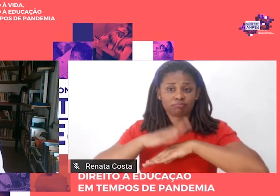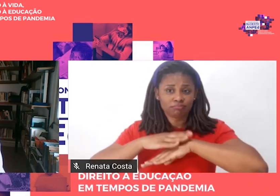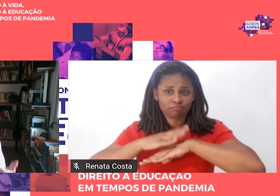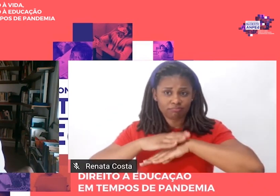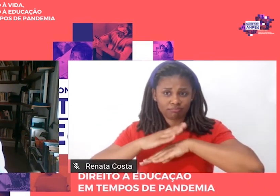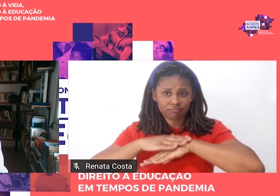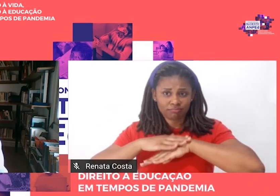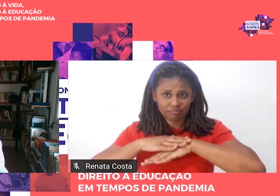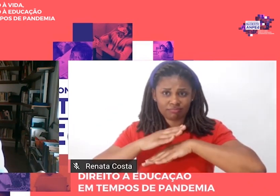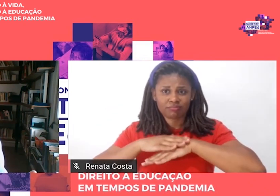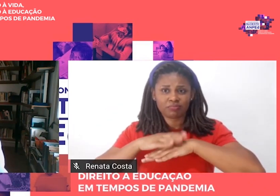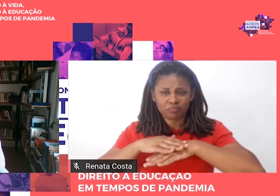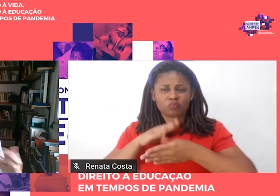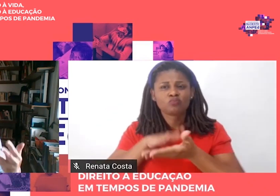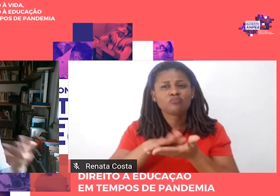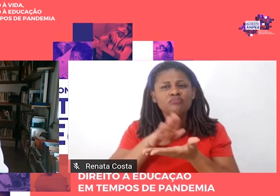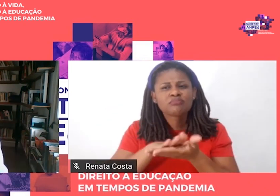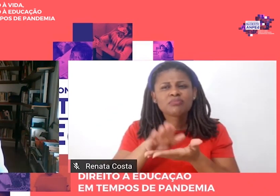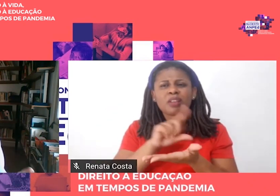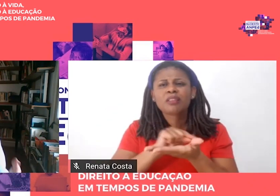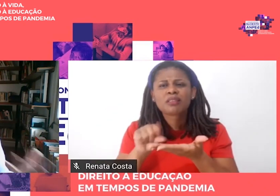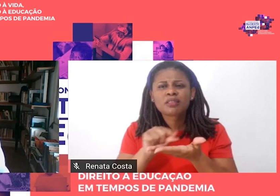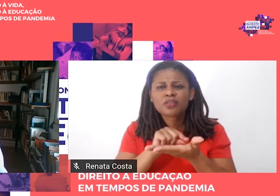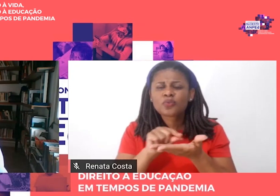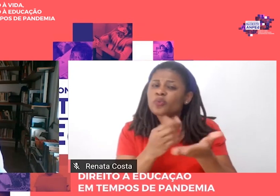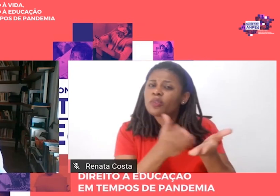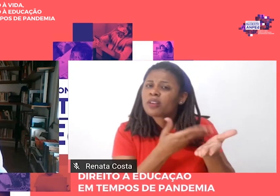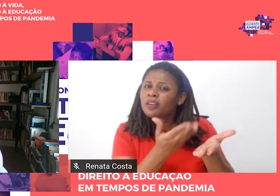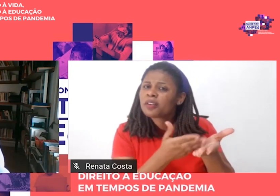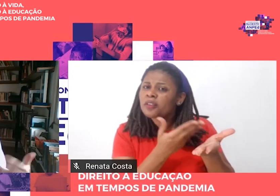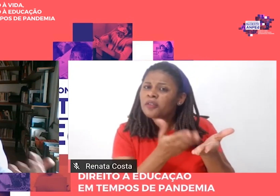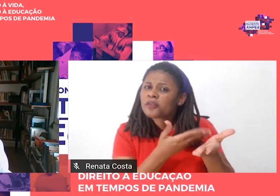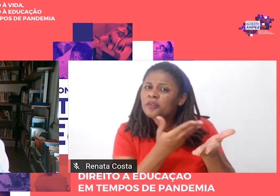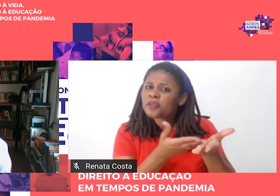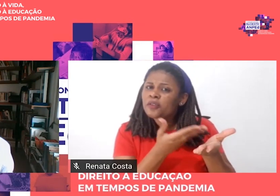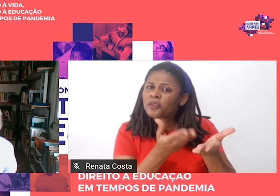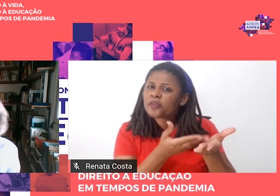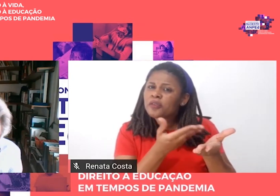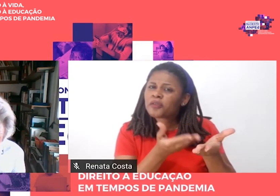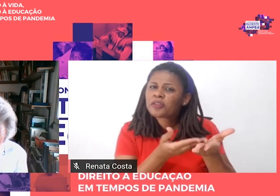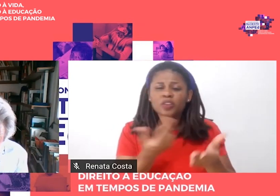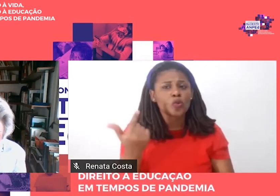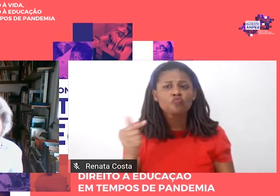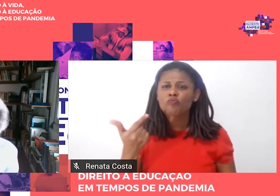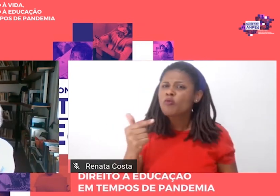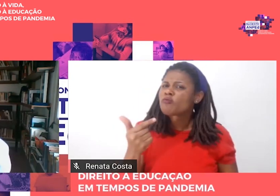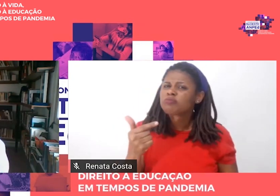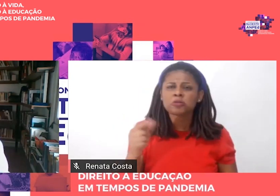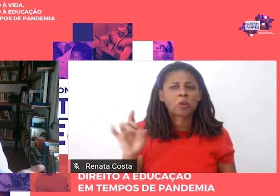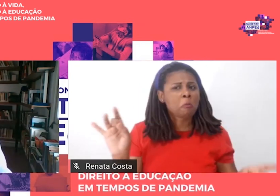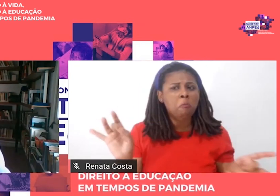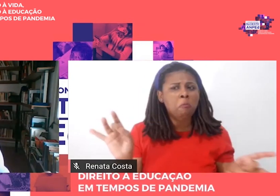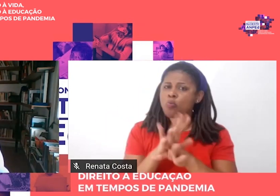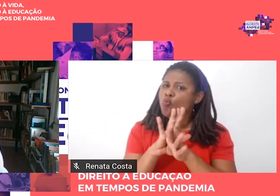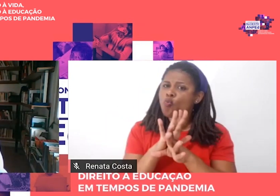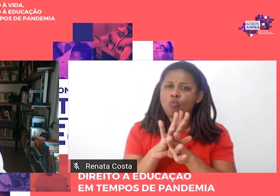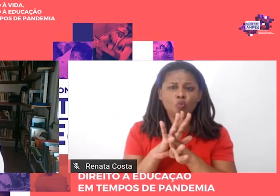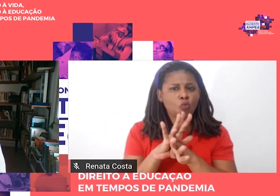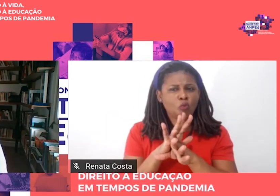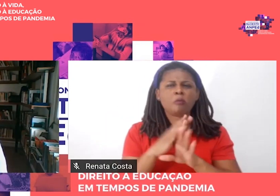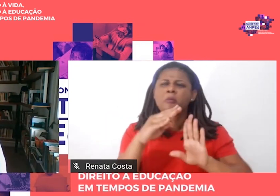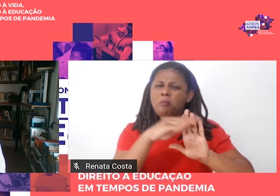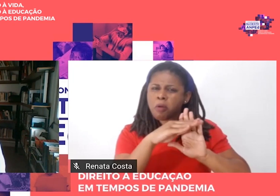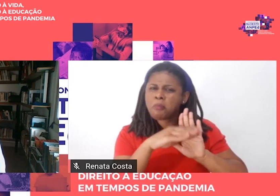em livro era que os artigos da revista, o número se esgotava e os professores continuavam